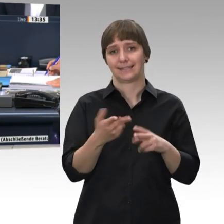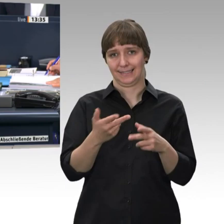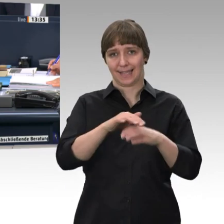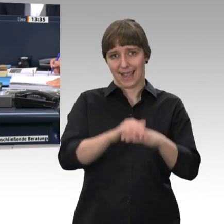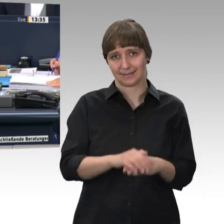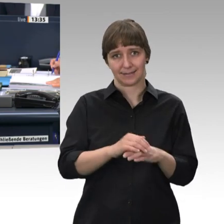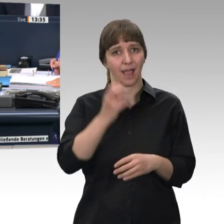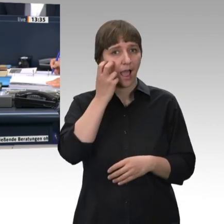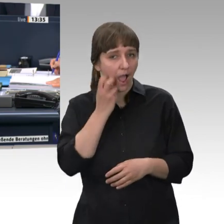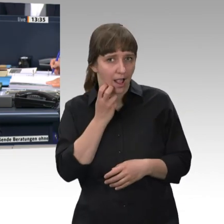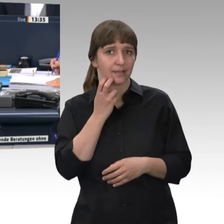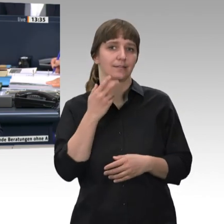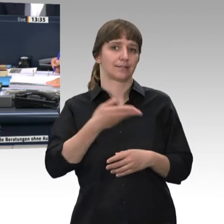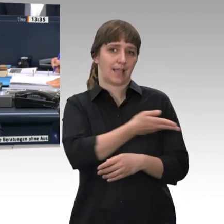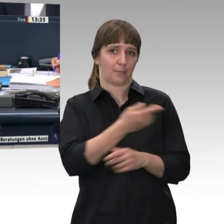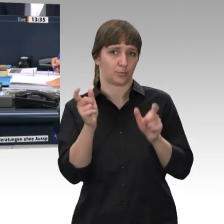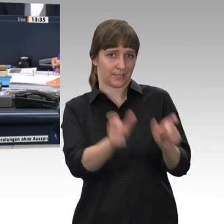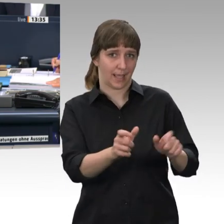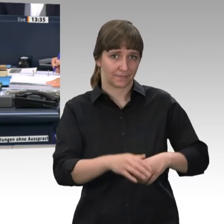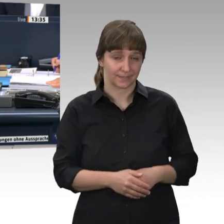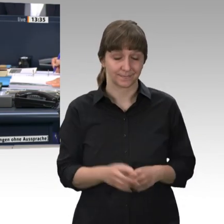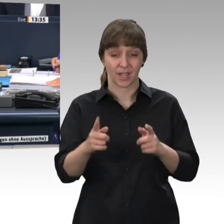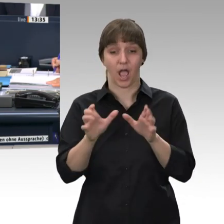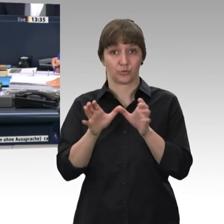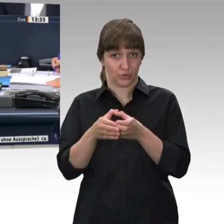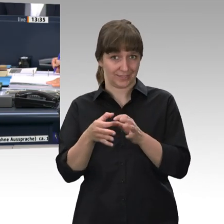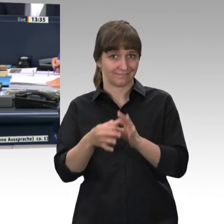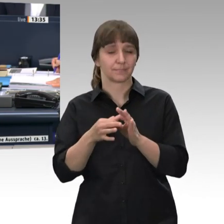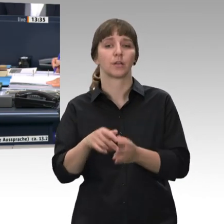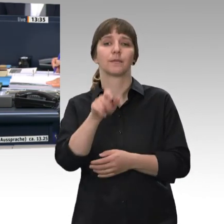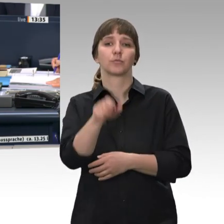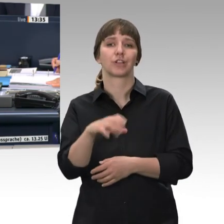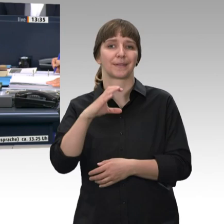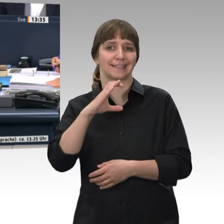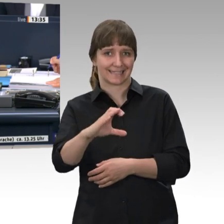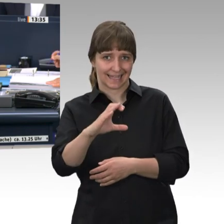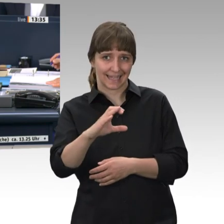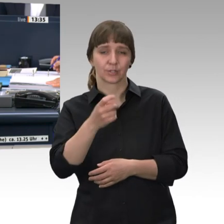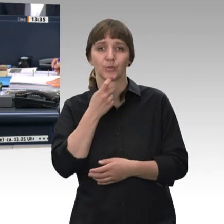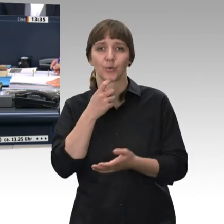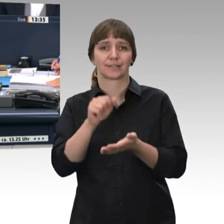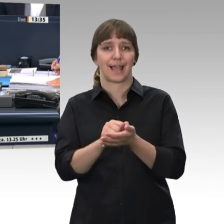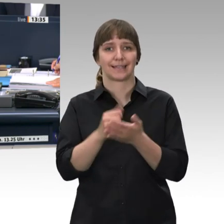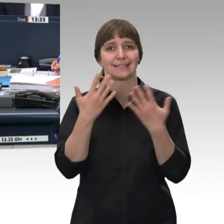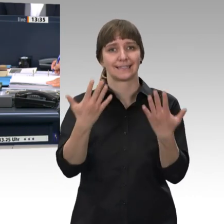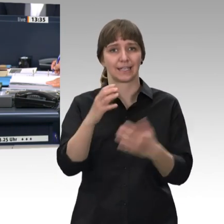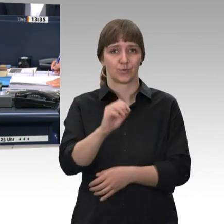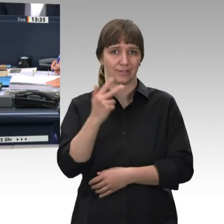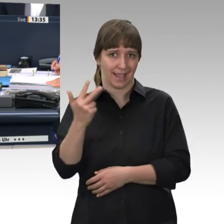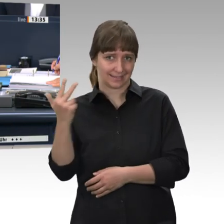Hier empfiehlt der Ausschuss unter Buchstabe C seine Beschlussempfehlung auf Drucksache 19 90 33, den Antrag der Fraktion